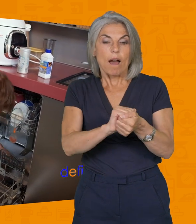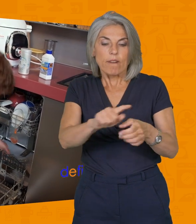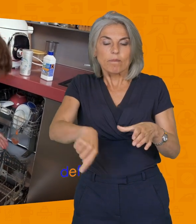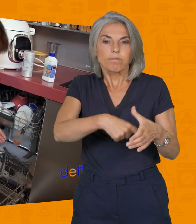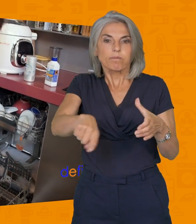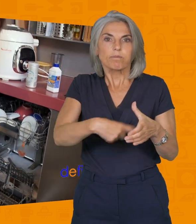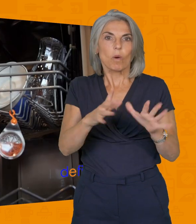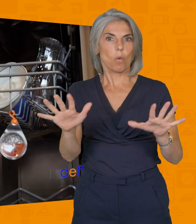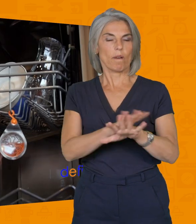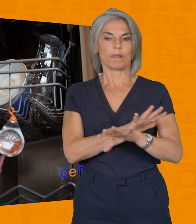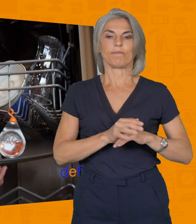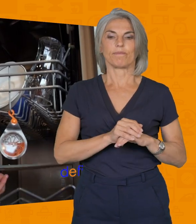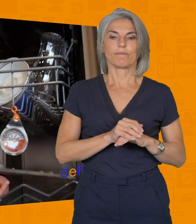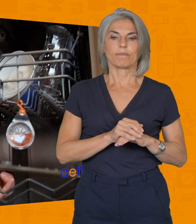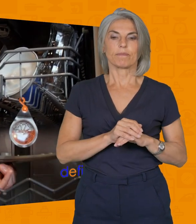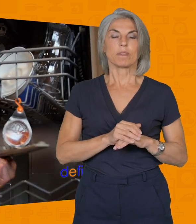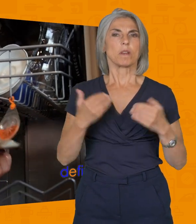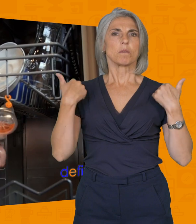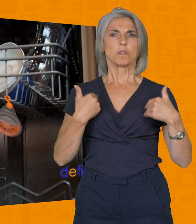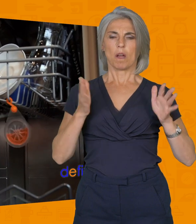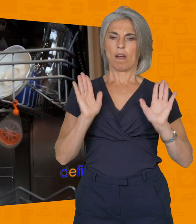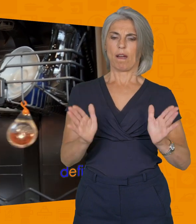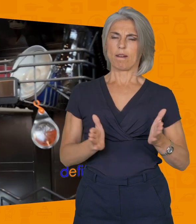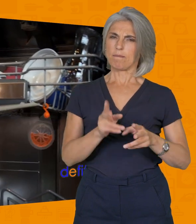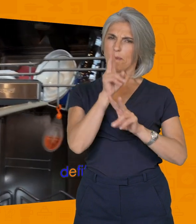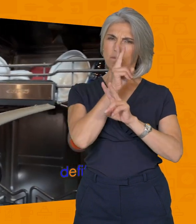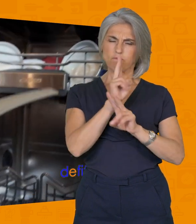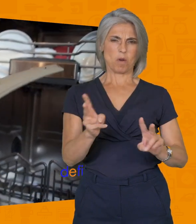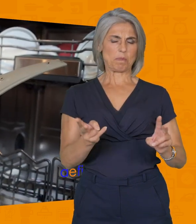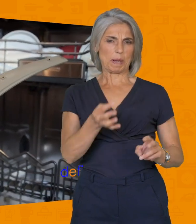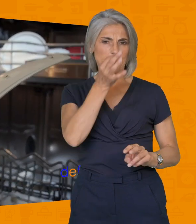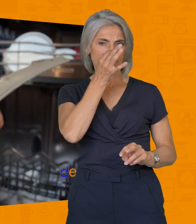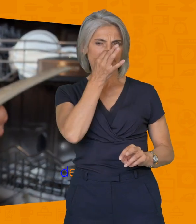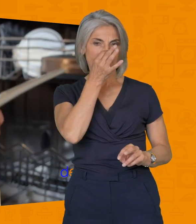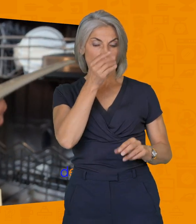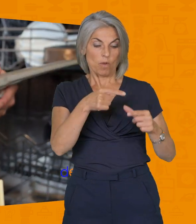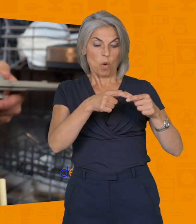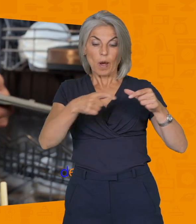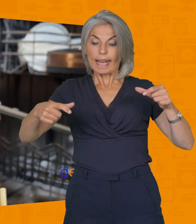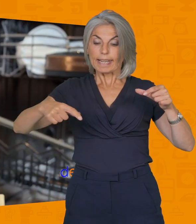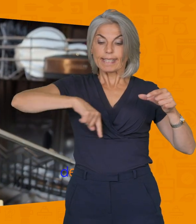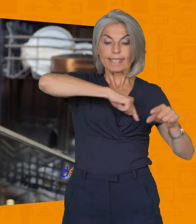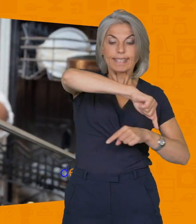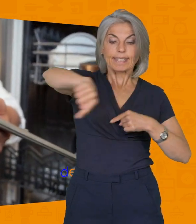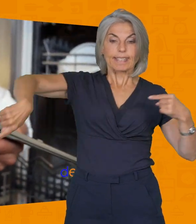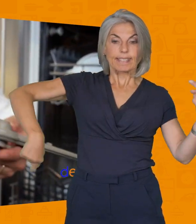ce que ça donne un lave-vaisselle. Quand les gens se disent, tiens, ma vaisselle n'est pas bien lavée, toujours bien vérifier l'hélice, voir s'il n a rien